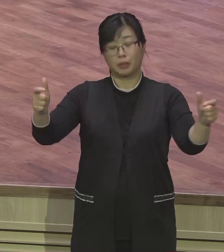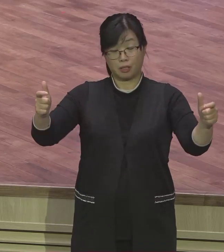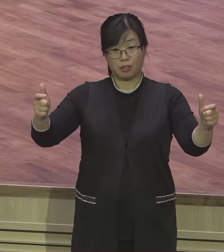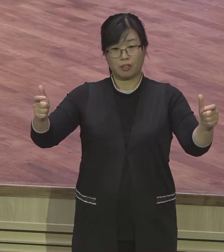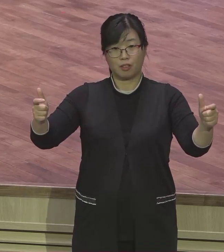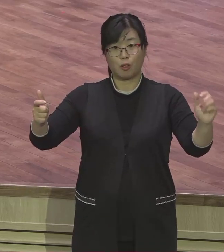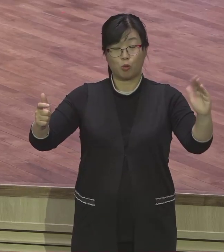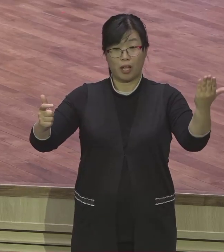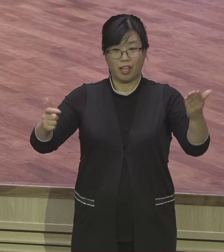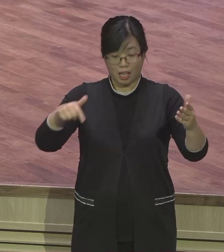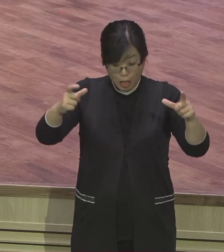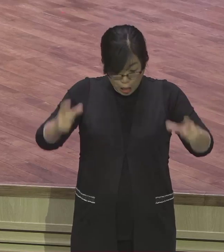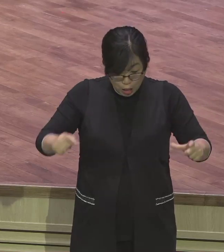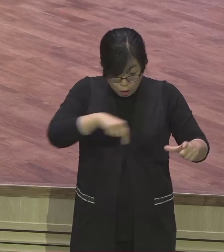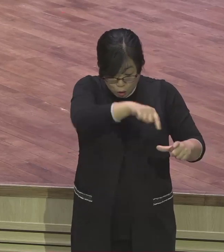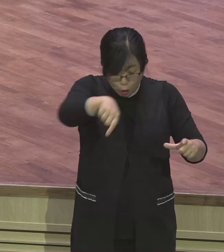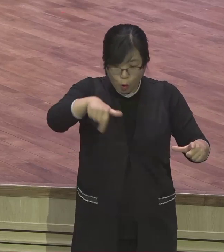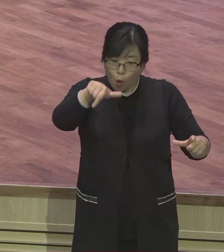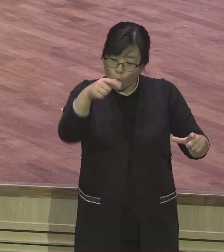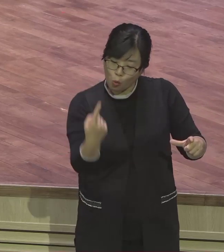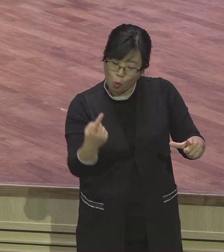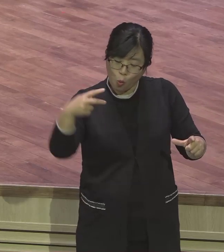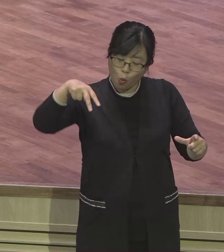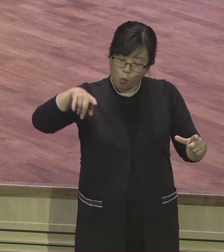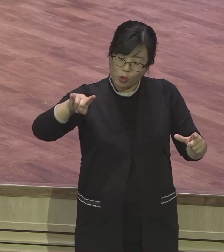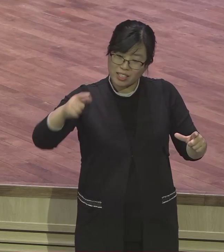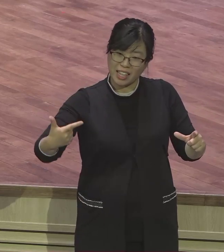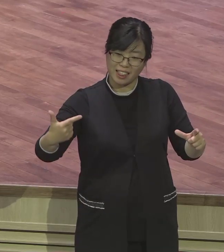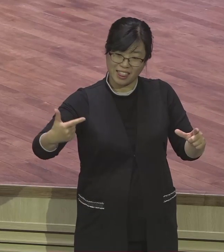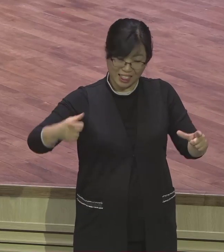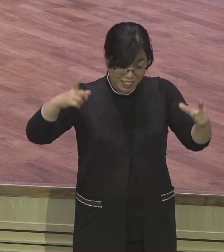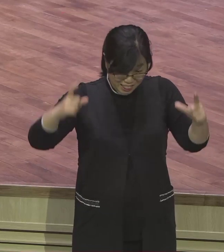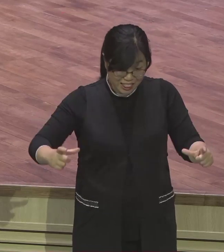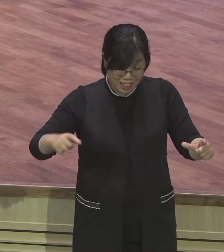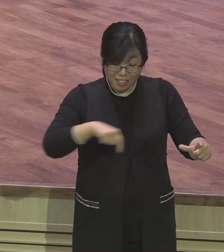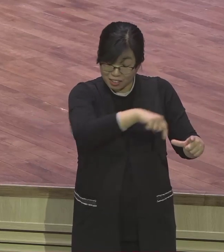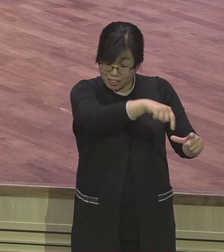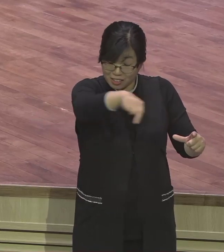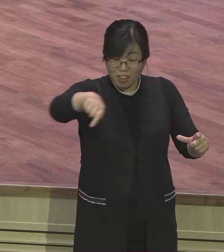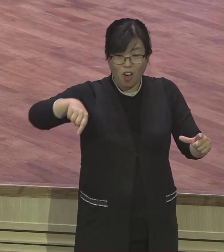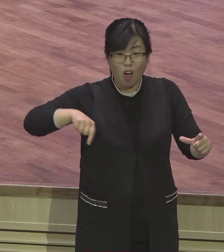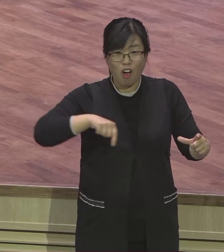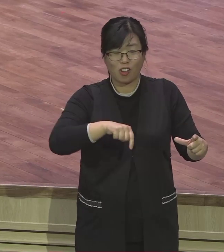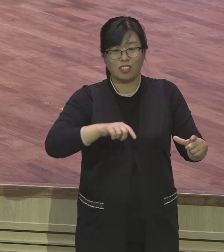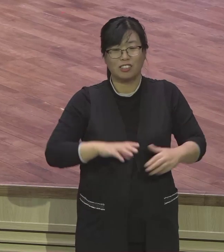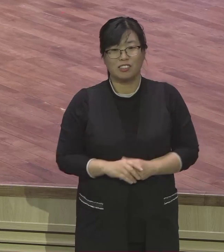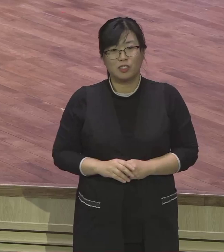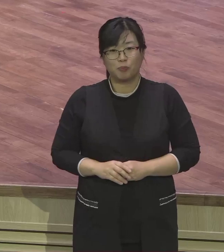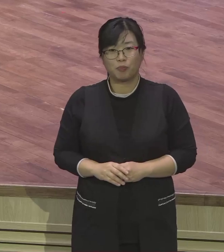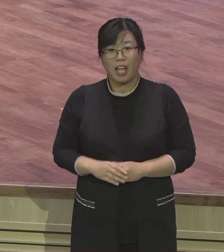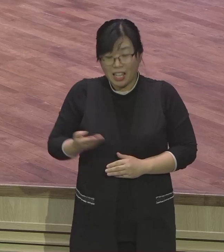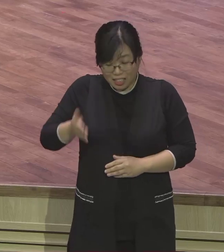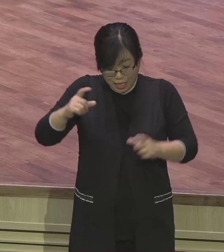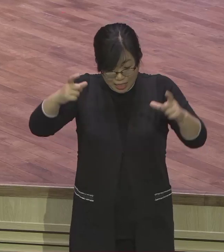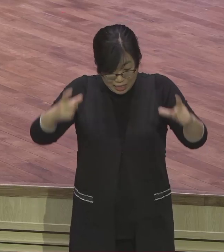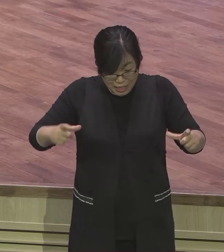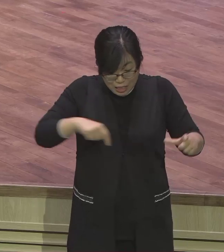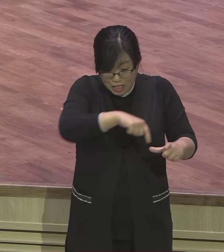땅은 애굽 사람들이 끓이는 목축업이요. 말씀드렸죠. 애굽 사람들이 싫어하고 근처도 안 와.